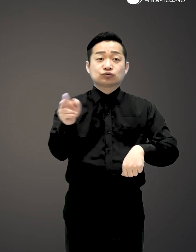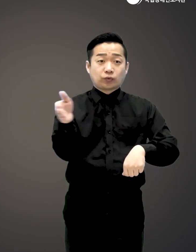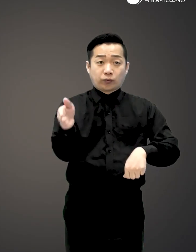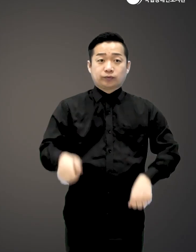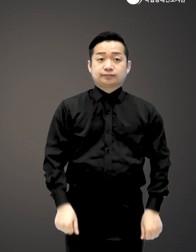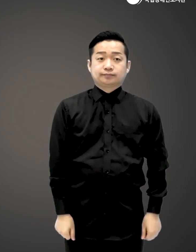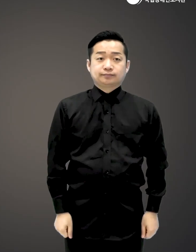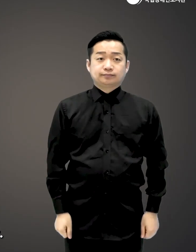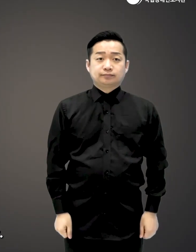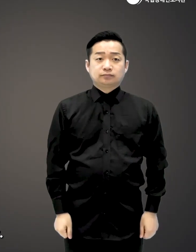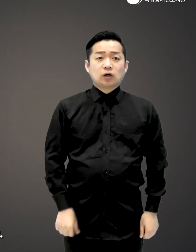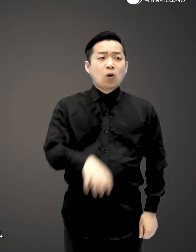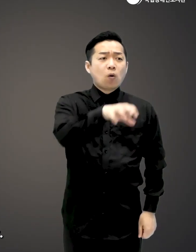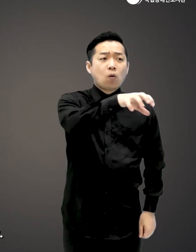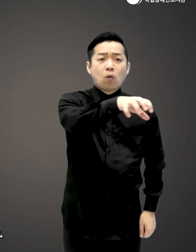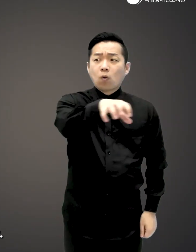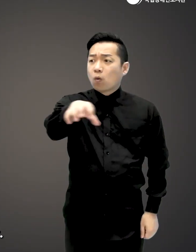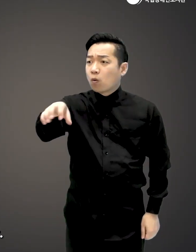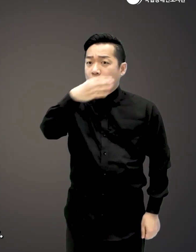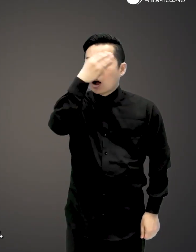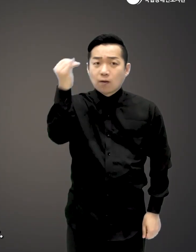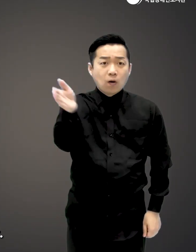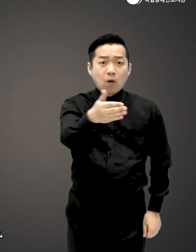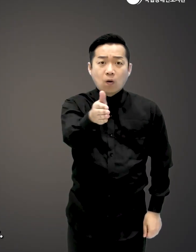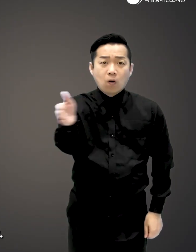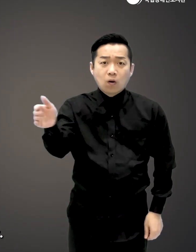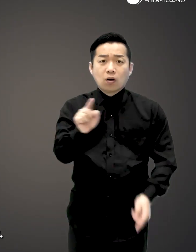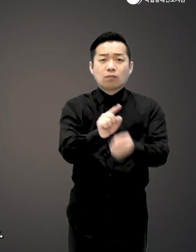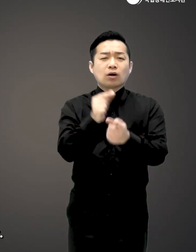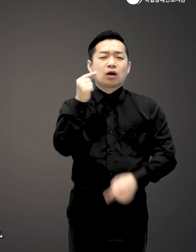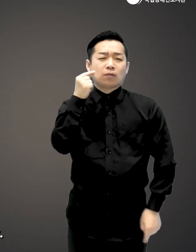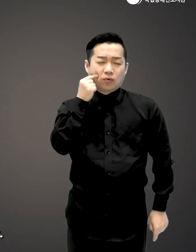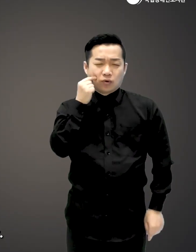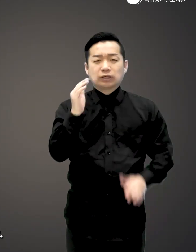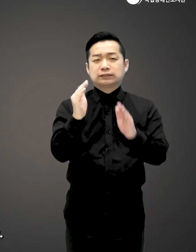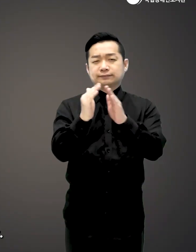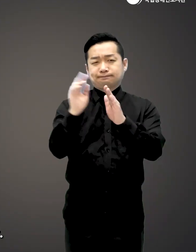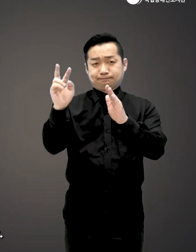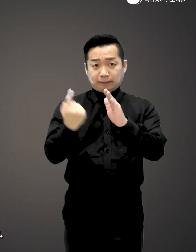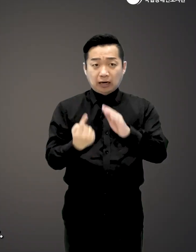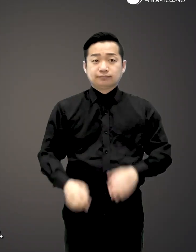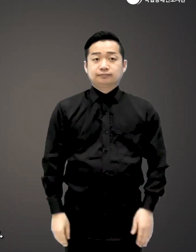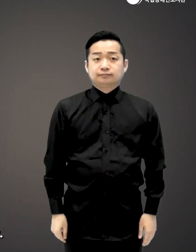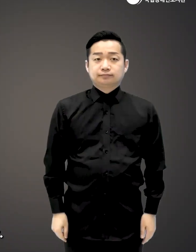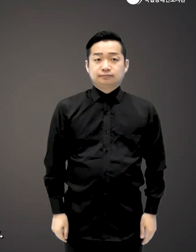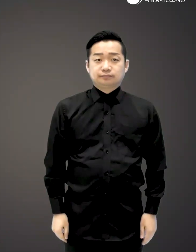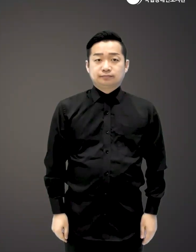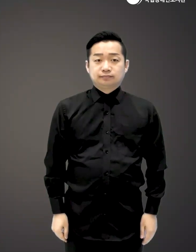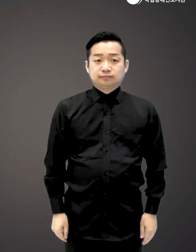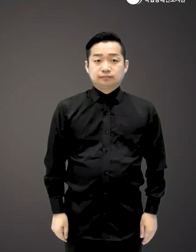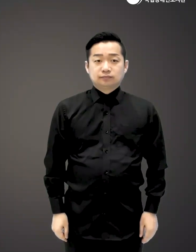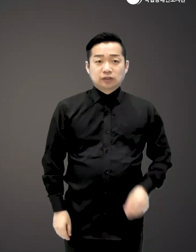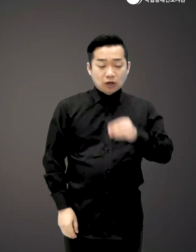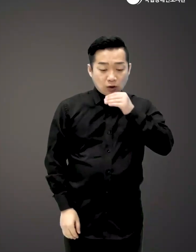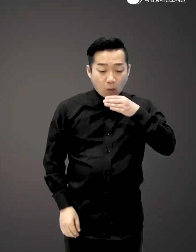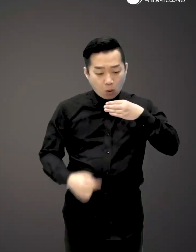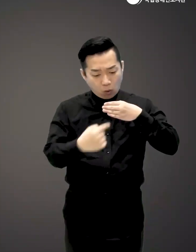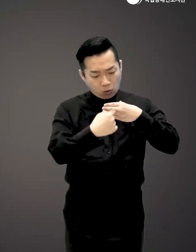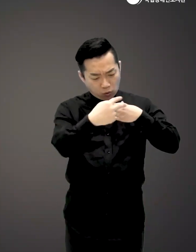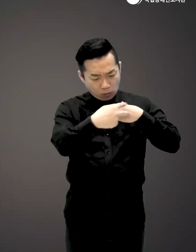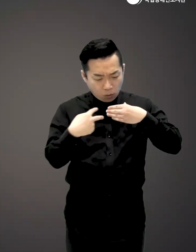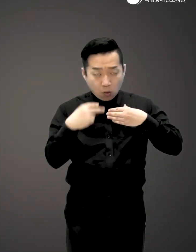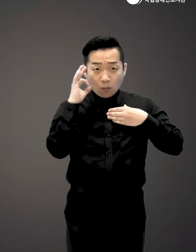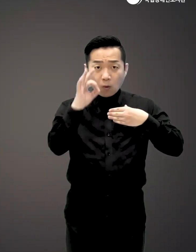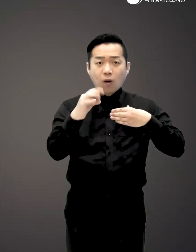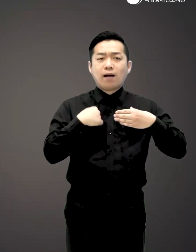2분이었다 어디에도 없는 할머니를 만나지 못하고 집으로 돌아왔다 다시 봉투를